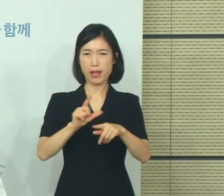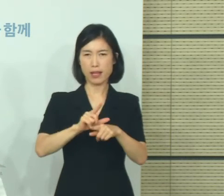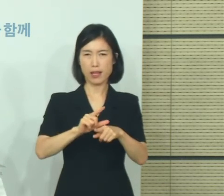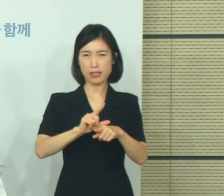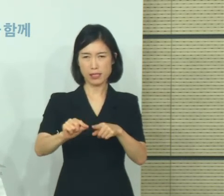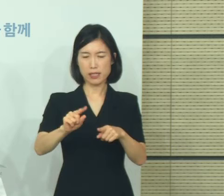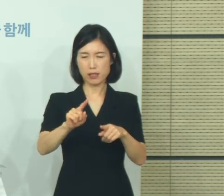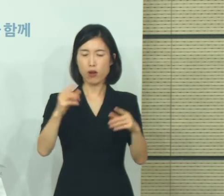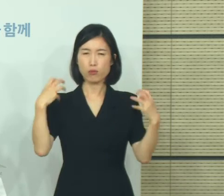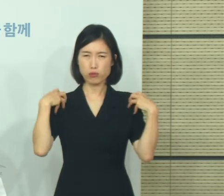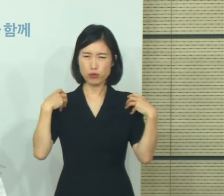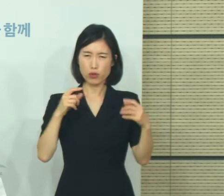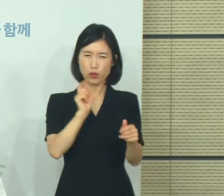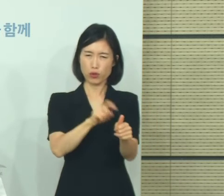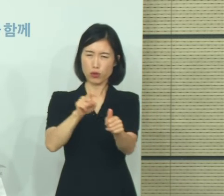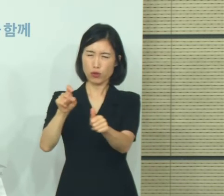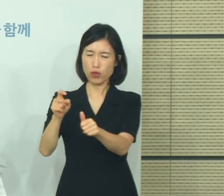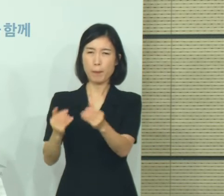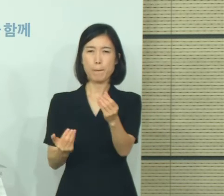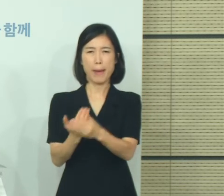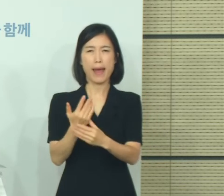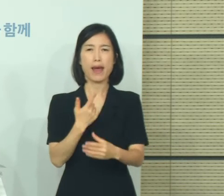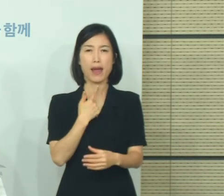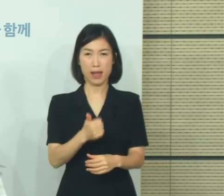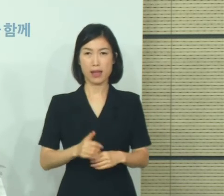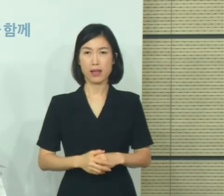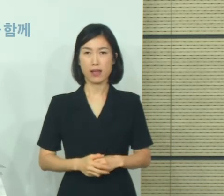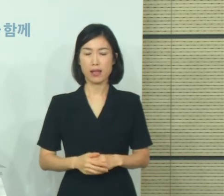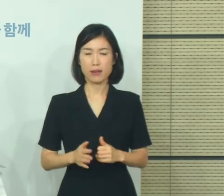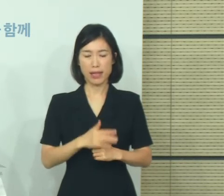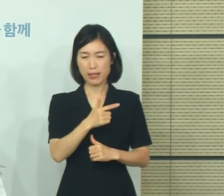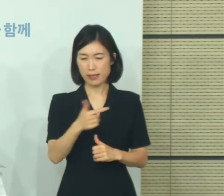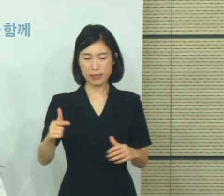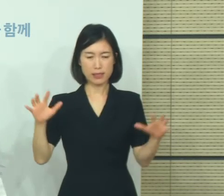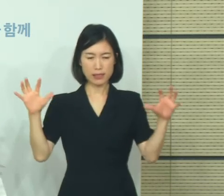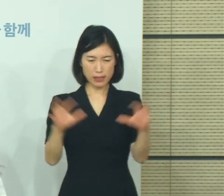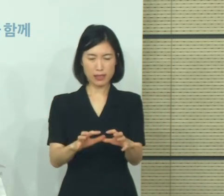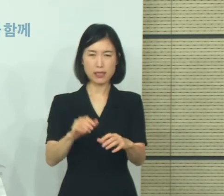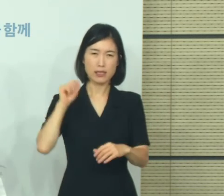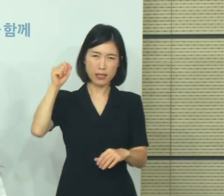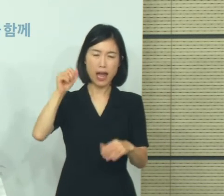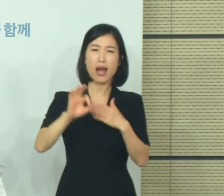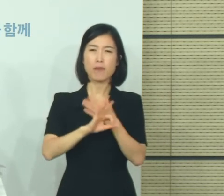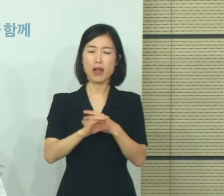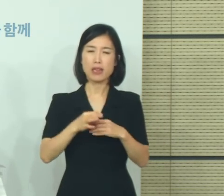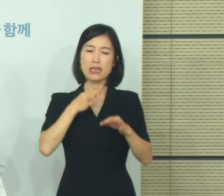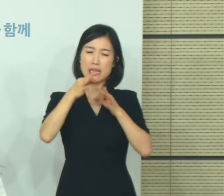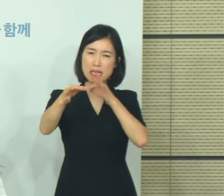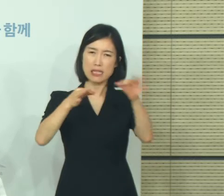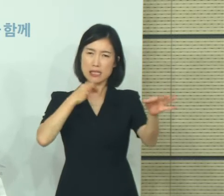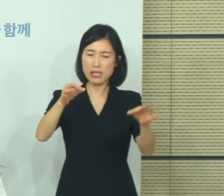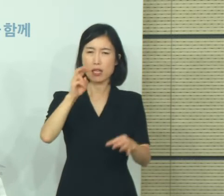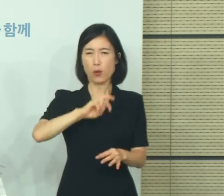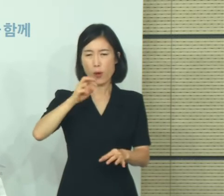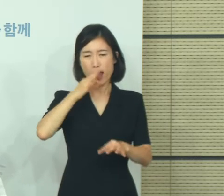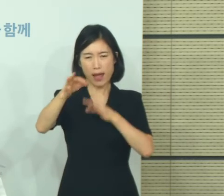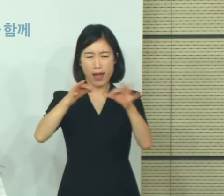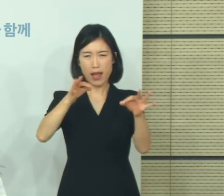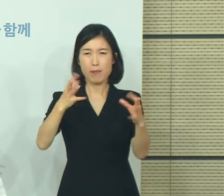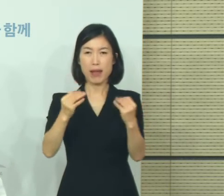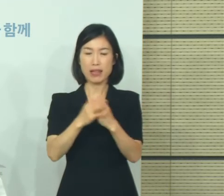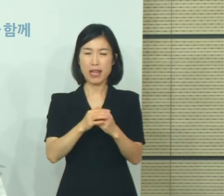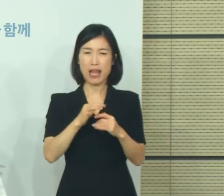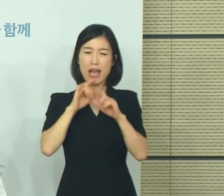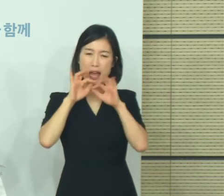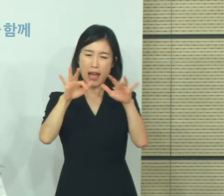시도에서 환자가 발생하였습니다. 대규모 집회의 경우 구호, 노래 등으로 침방울이 발생하기